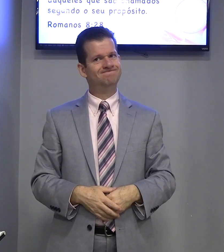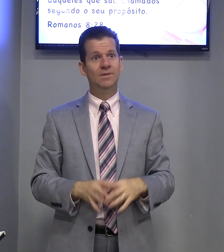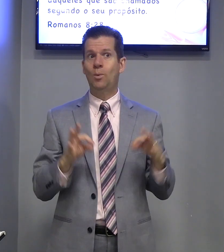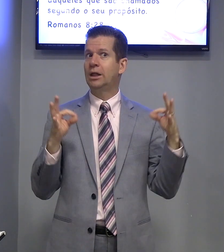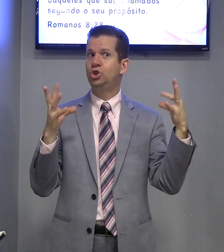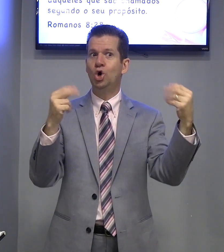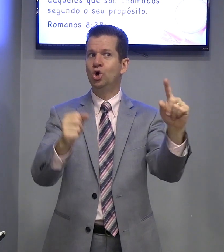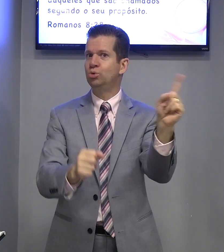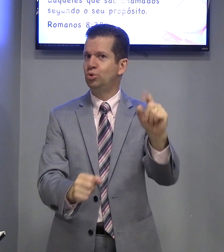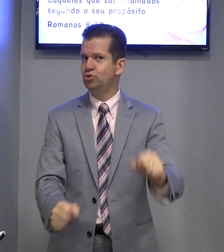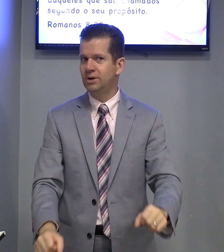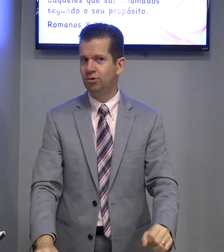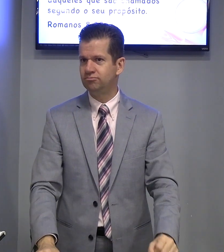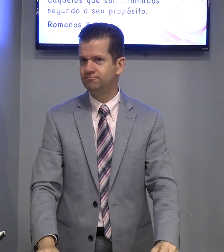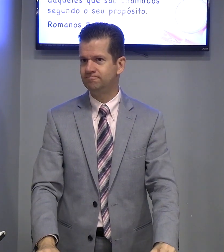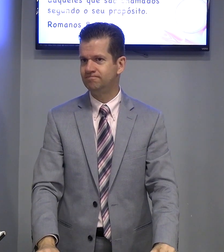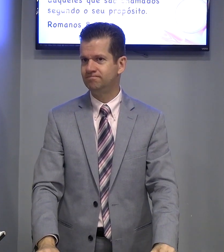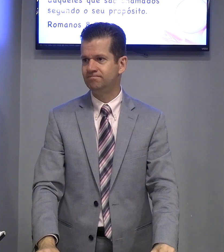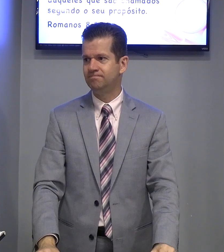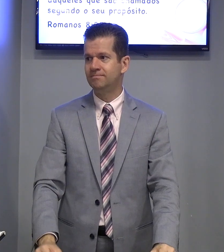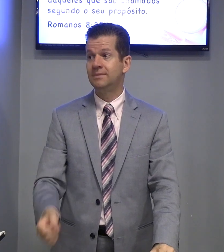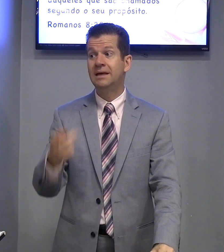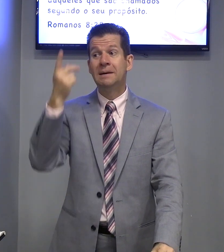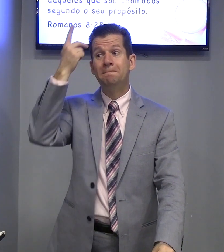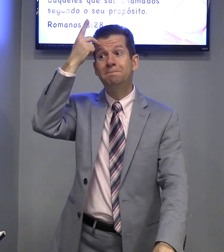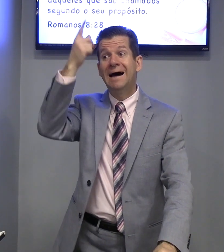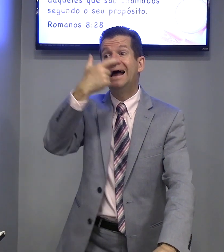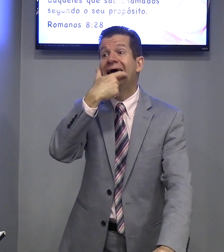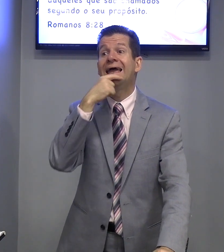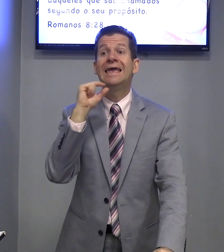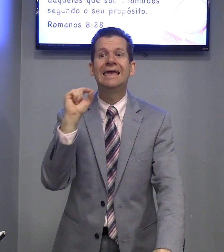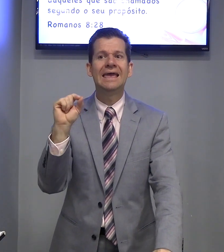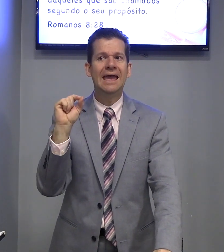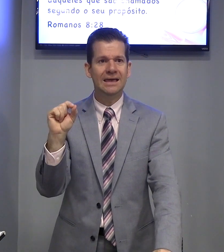Não é todo mundo. Para quem?